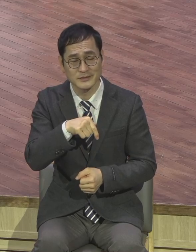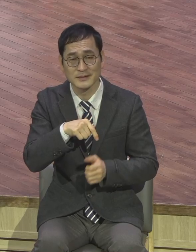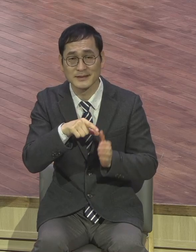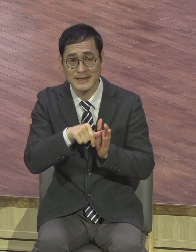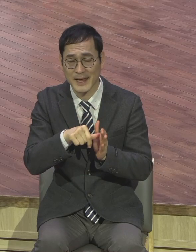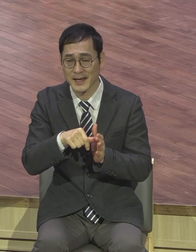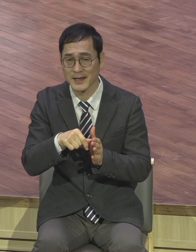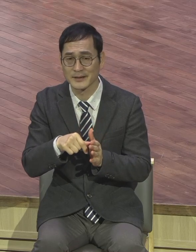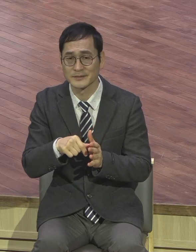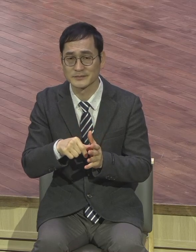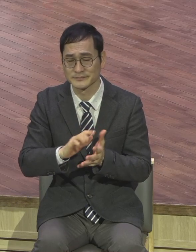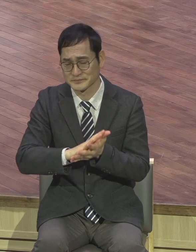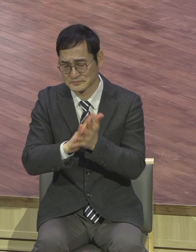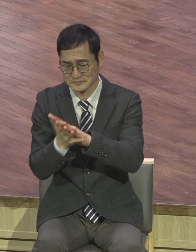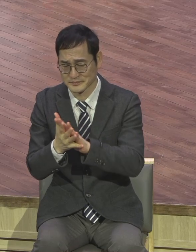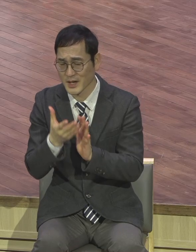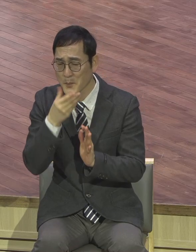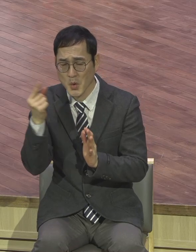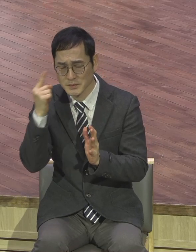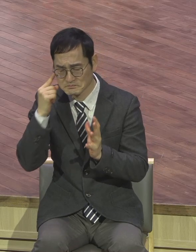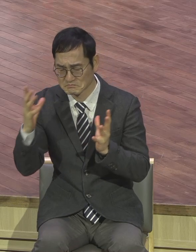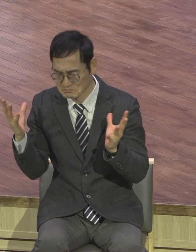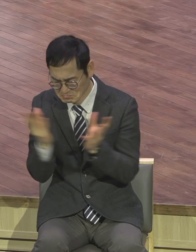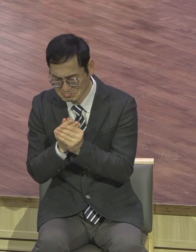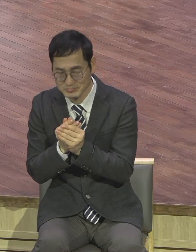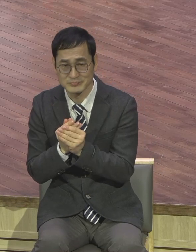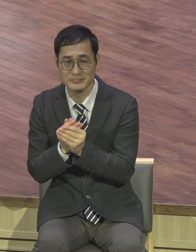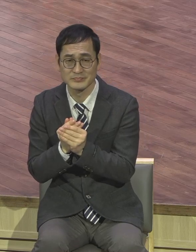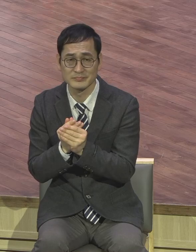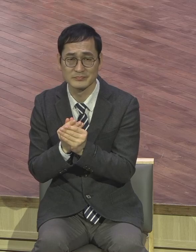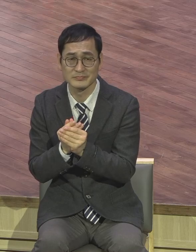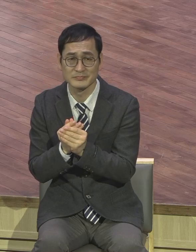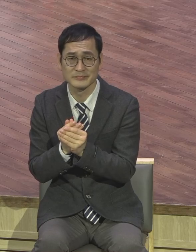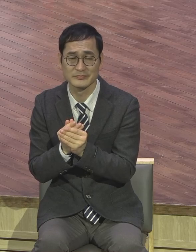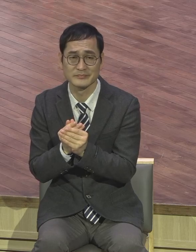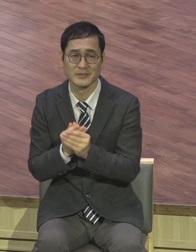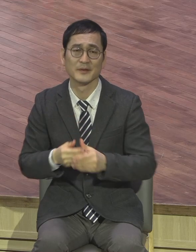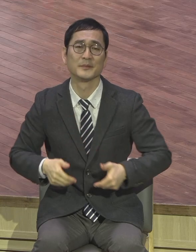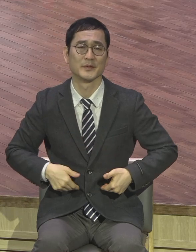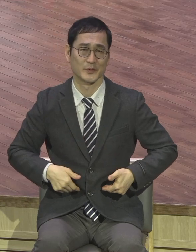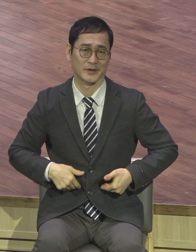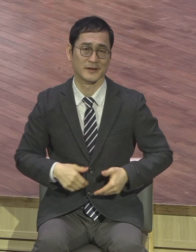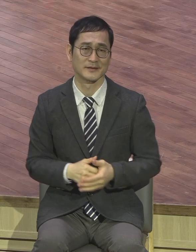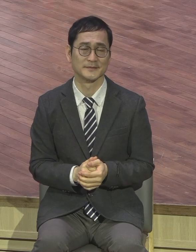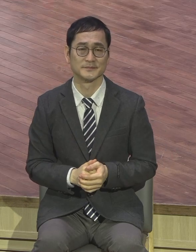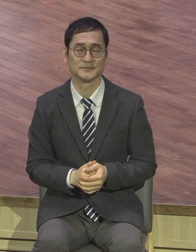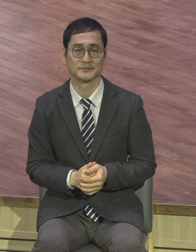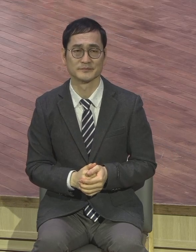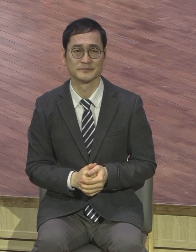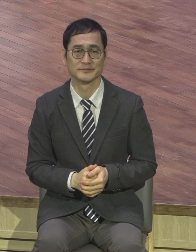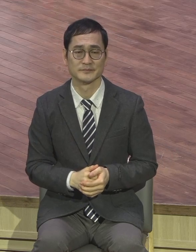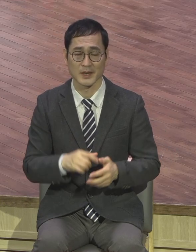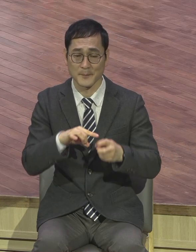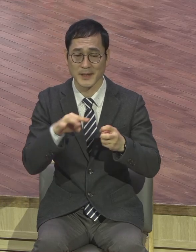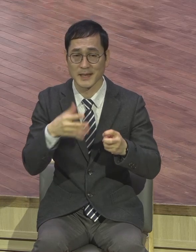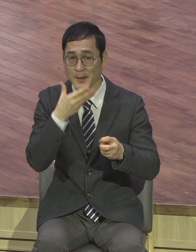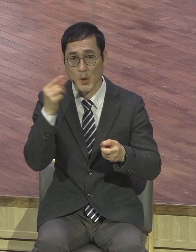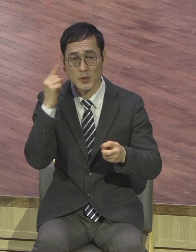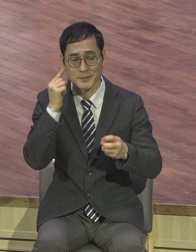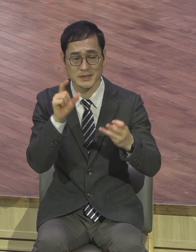체질이 더욱더 이런 식이 돼야 돼요. 완전 보금 우리가 마태봉 13장을 매주일 지금 살펴보고